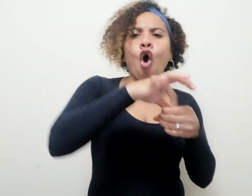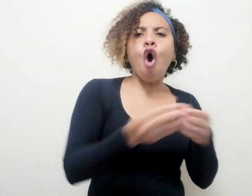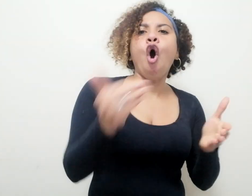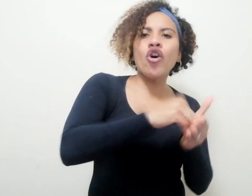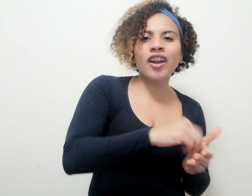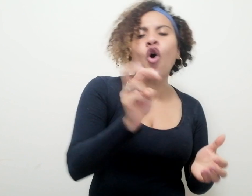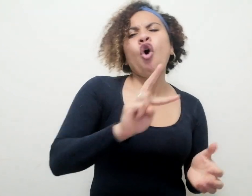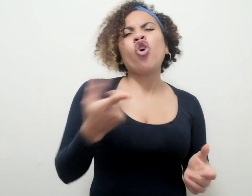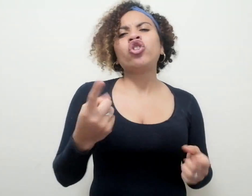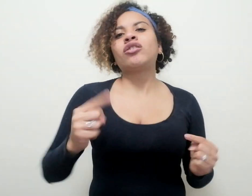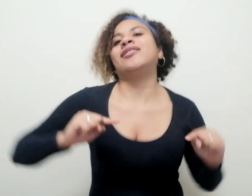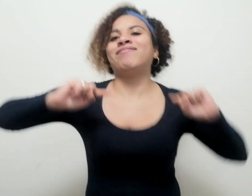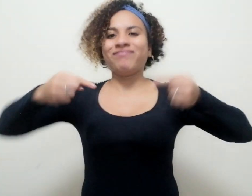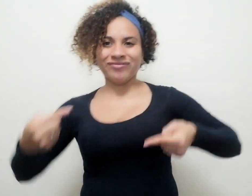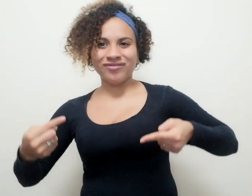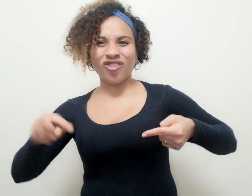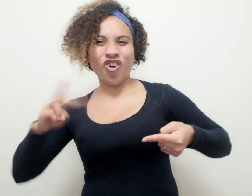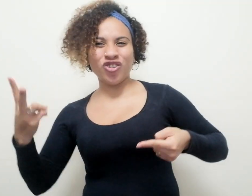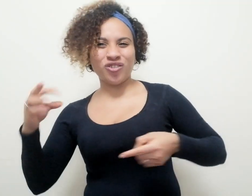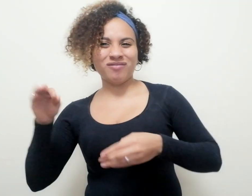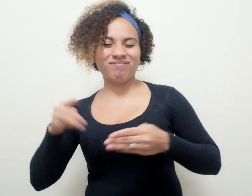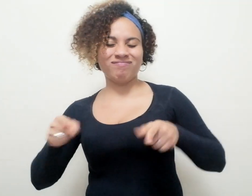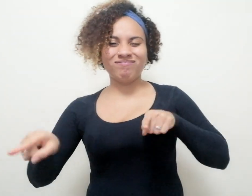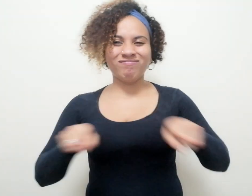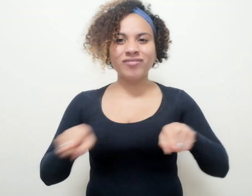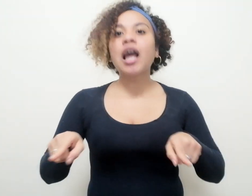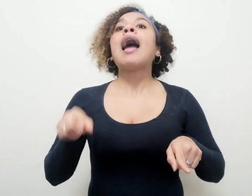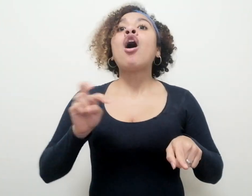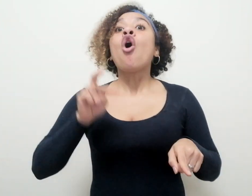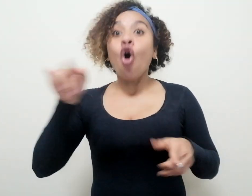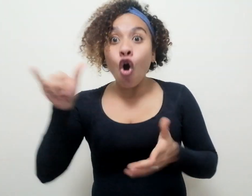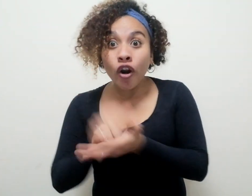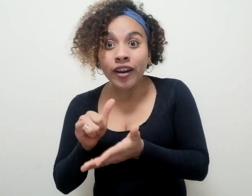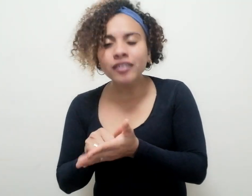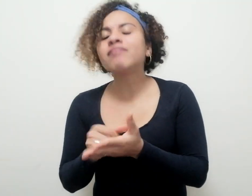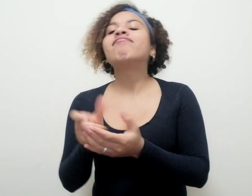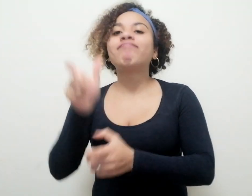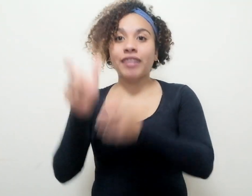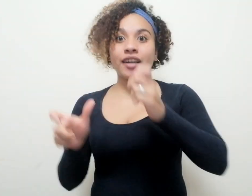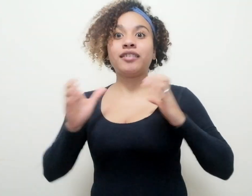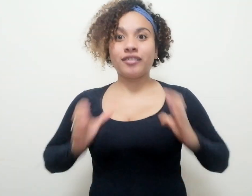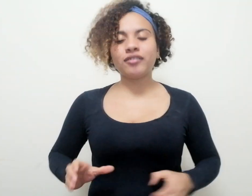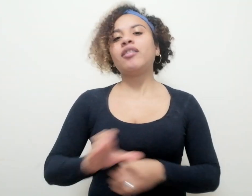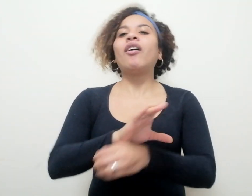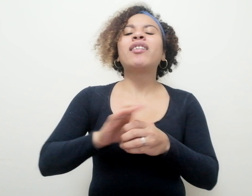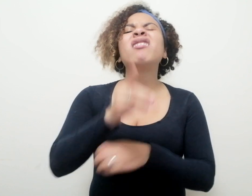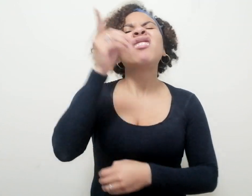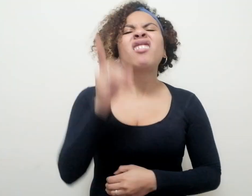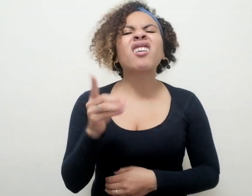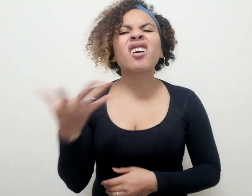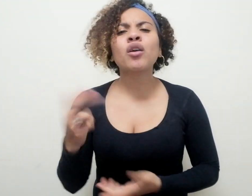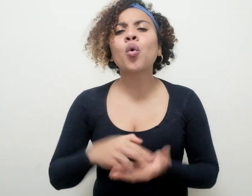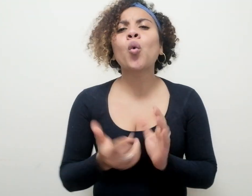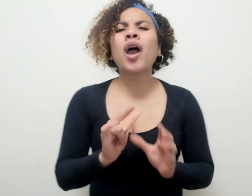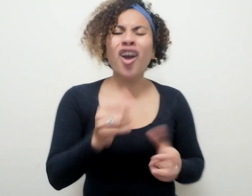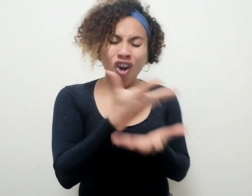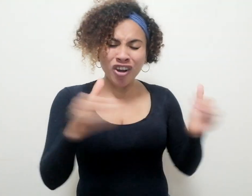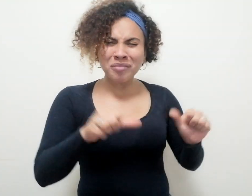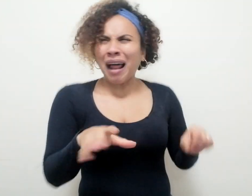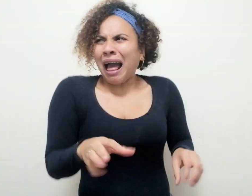oposición, y con ellos la mayoría de ciudadanos decidieron echarle tierra al horror